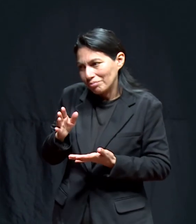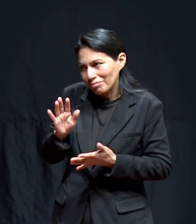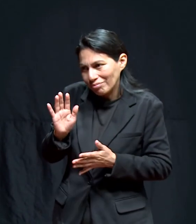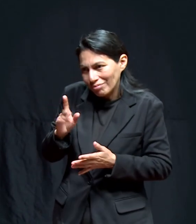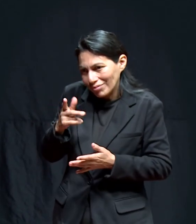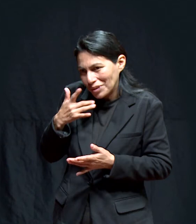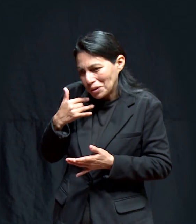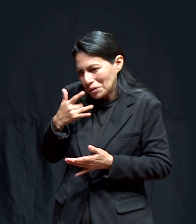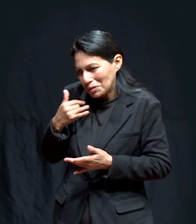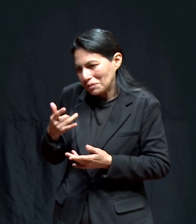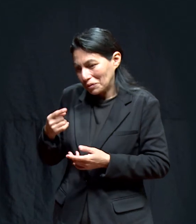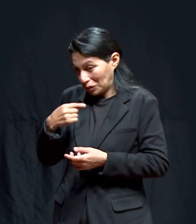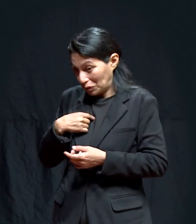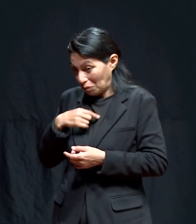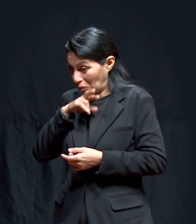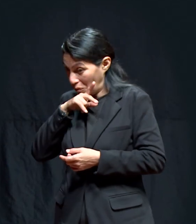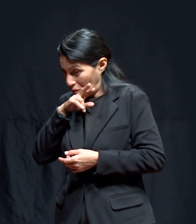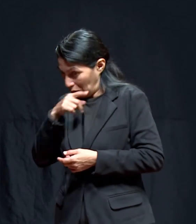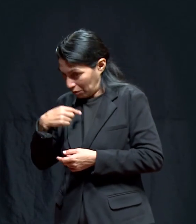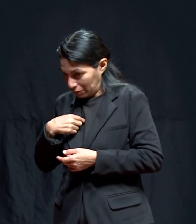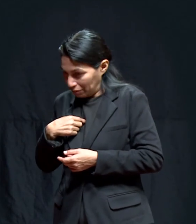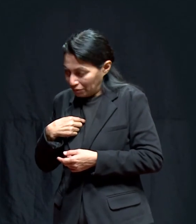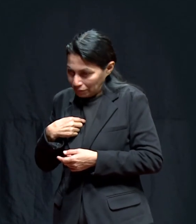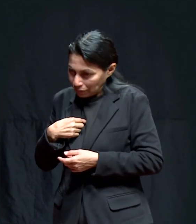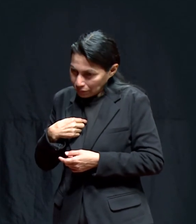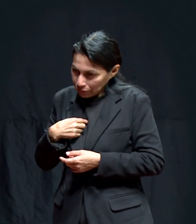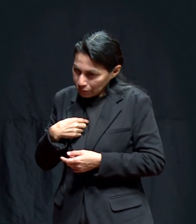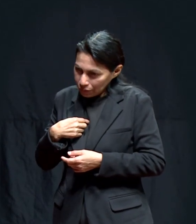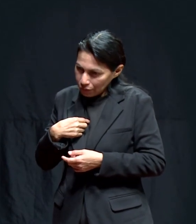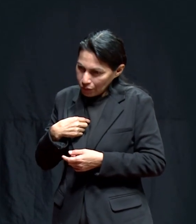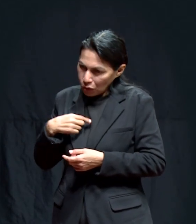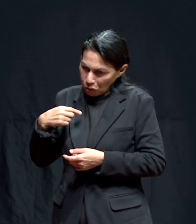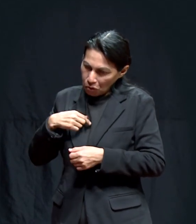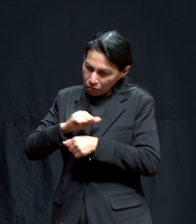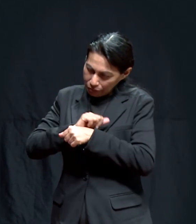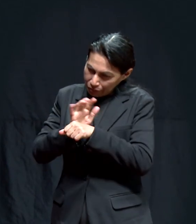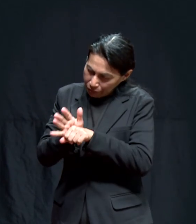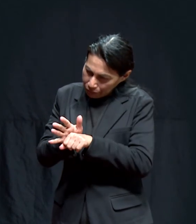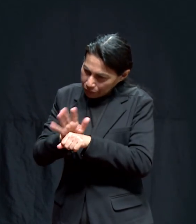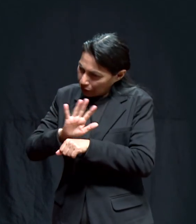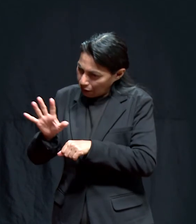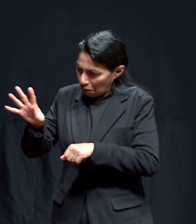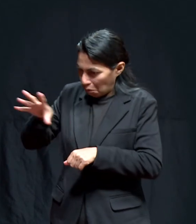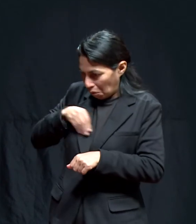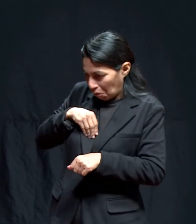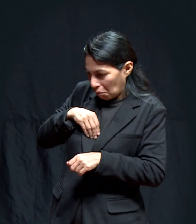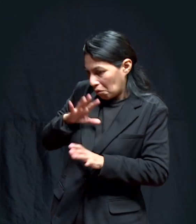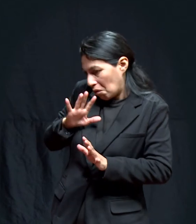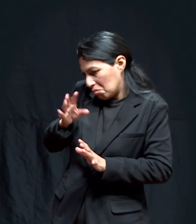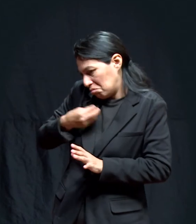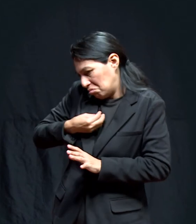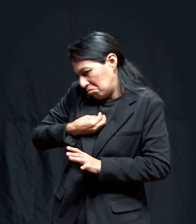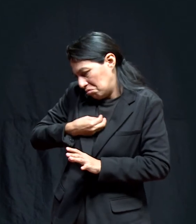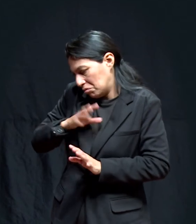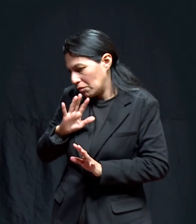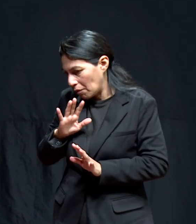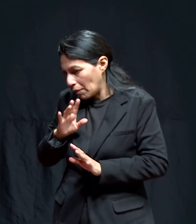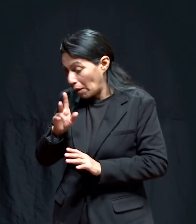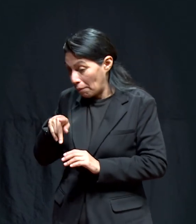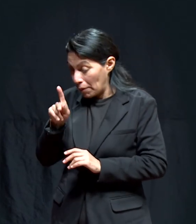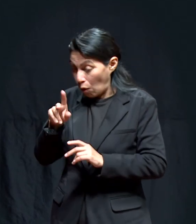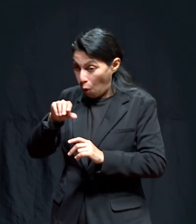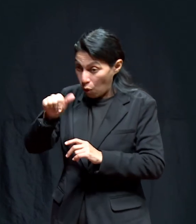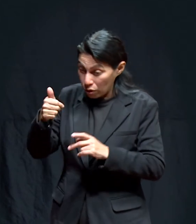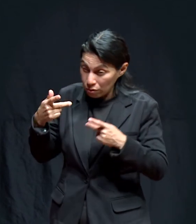en mí esto porque nunca me preocupé por mí, por el bicho si ya lo tenía, pues ya lo tenía ¿qué voy a hacer?